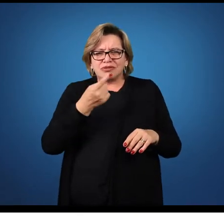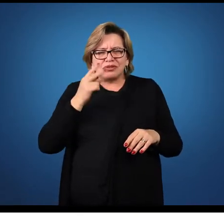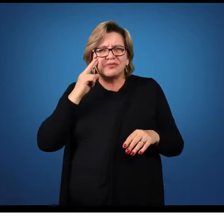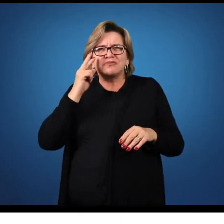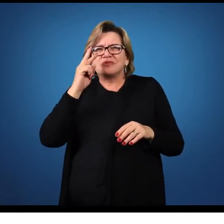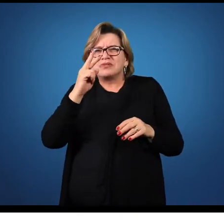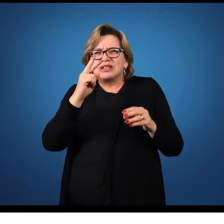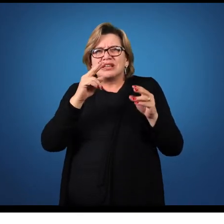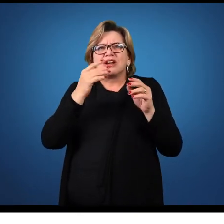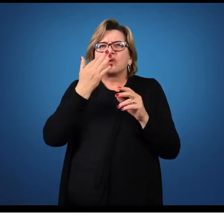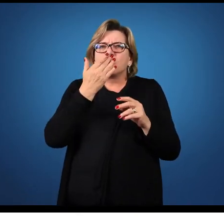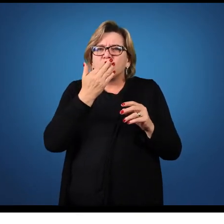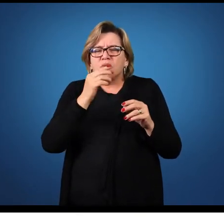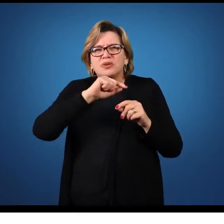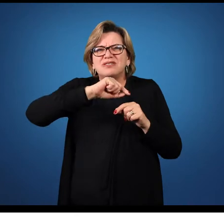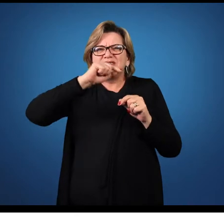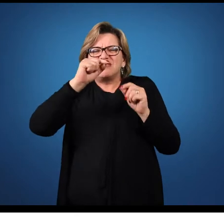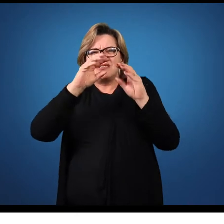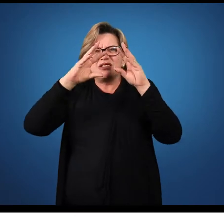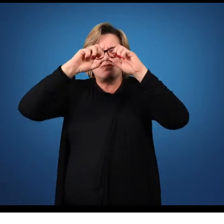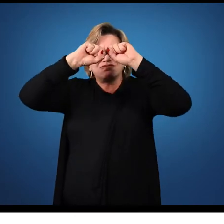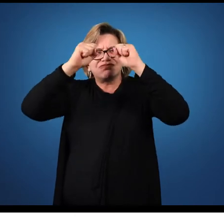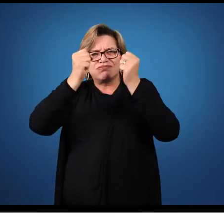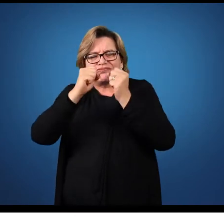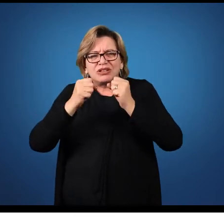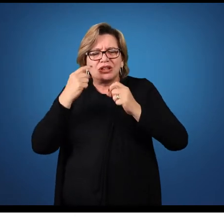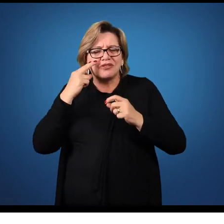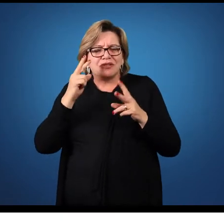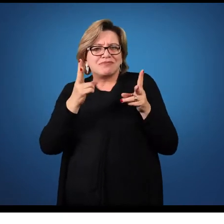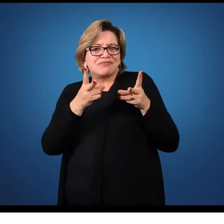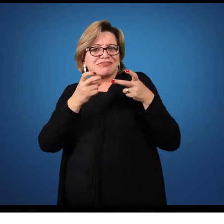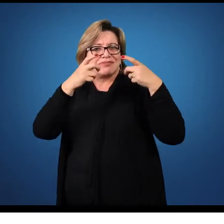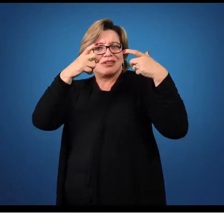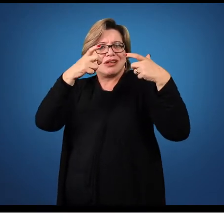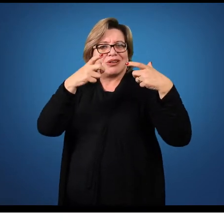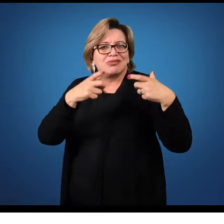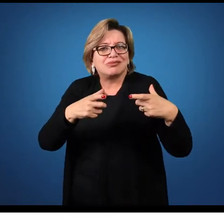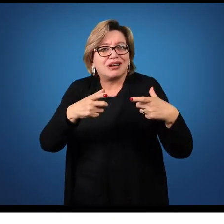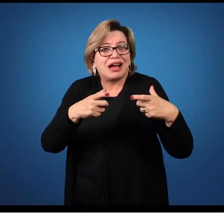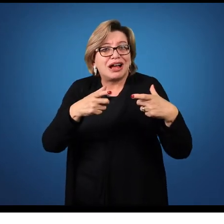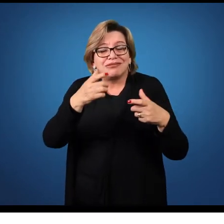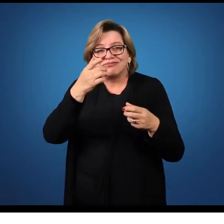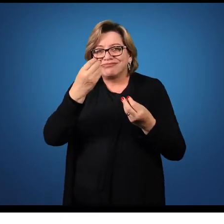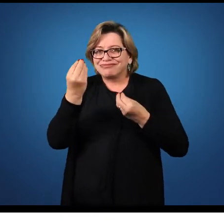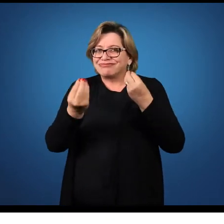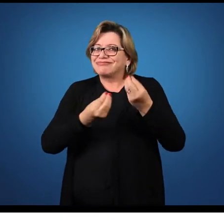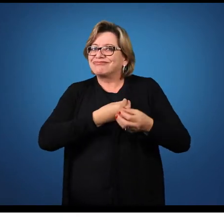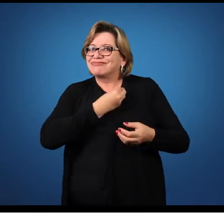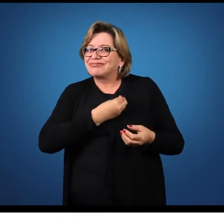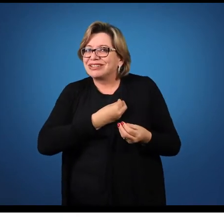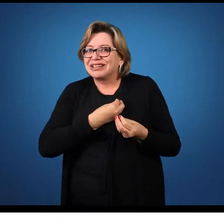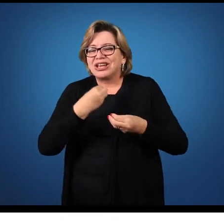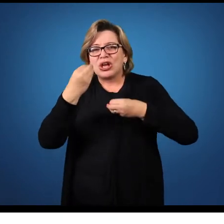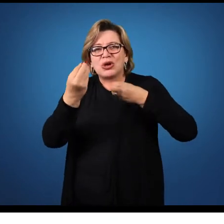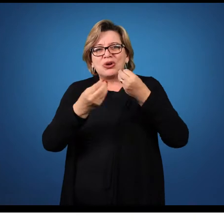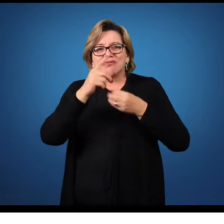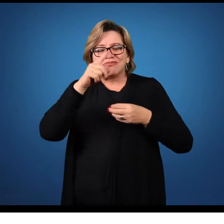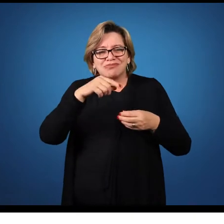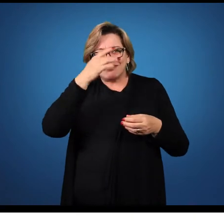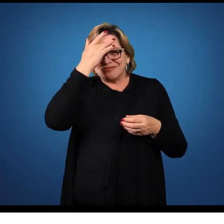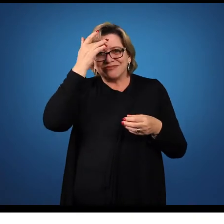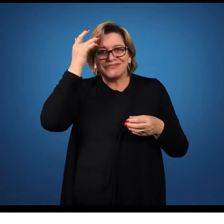linhas, pelas cores, pelas formas, o local onde esses personagens estão, como são esses